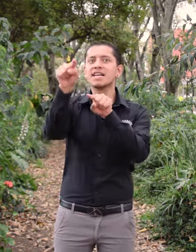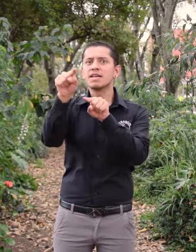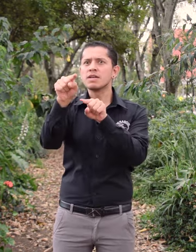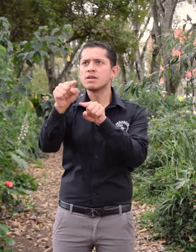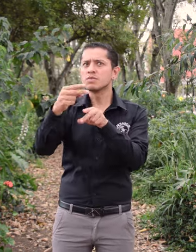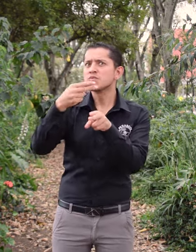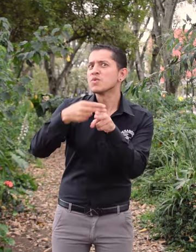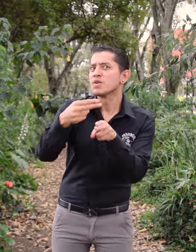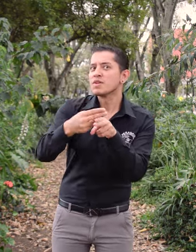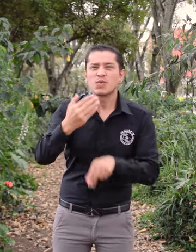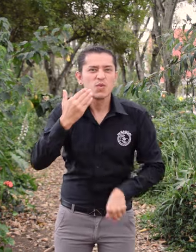Mira las siguientes fechas.